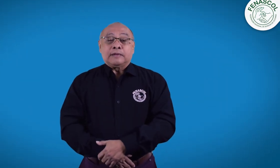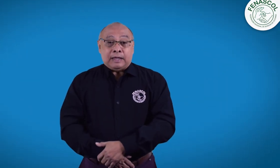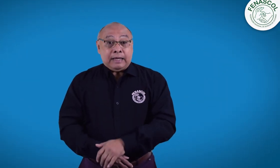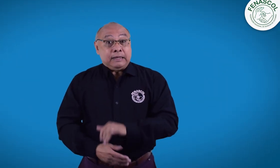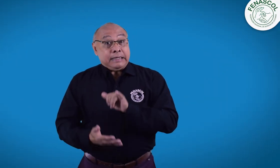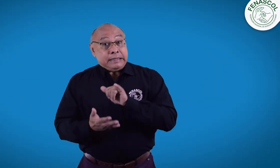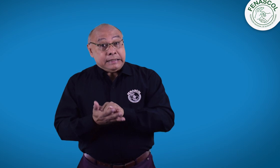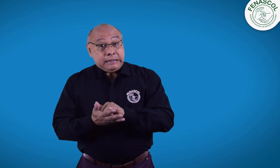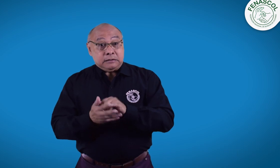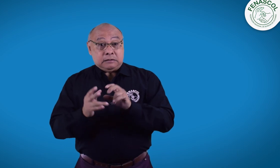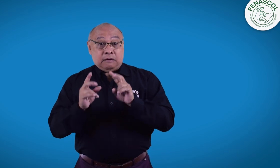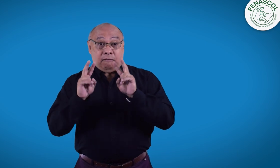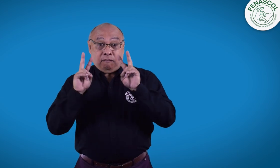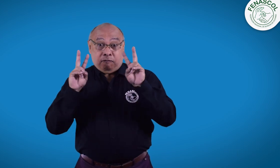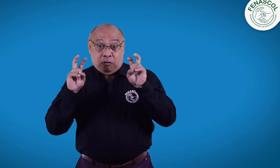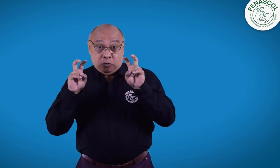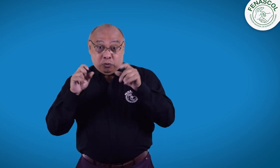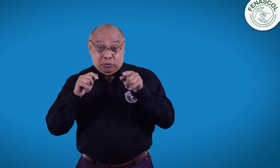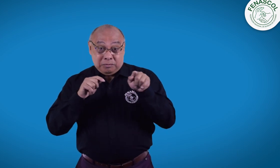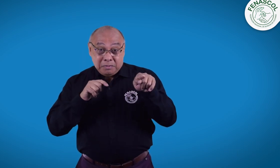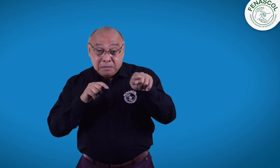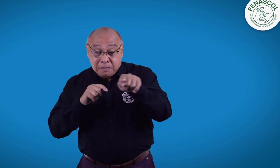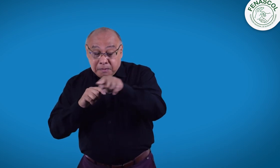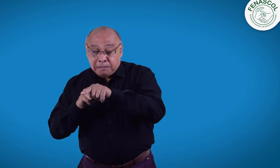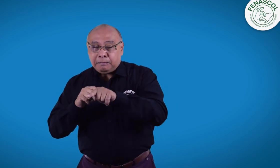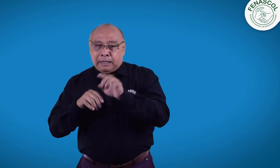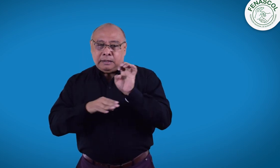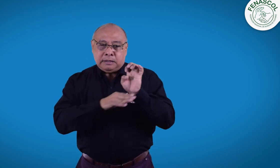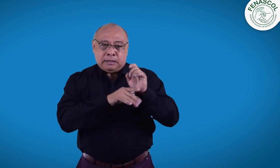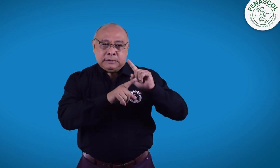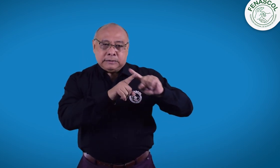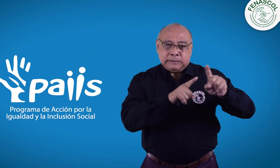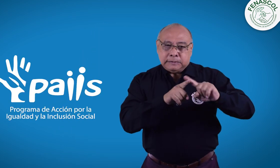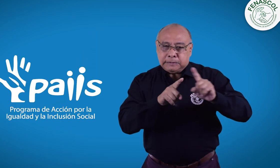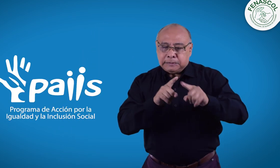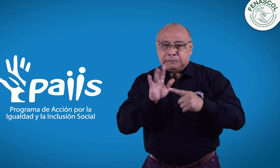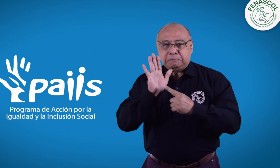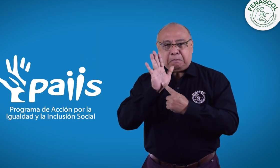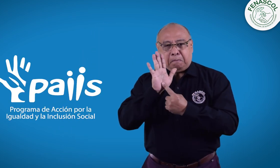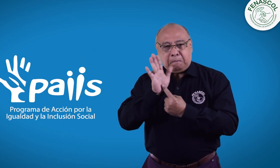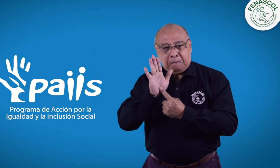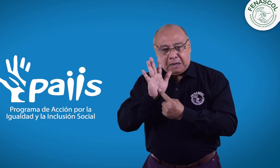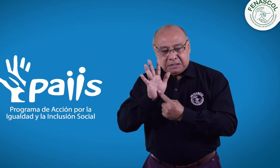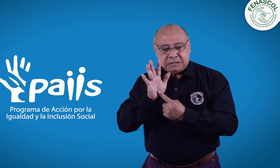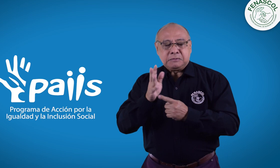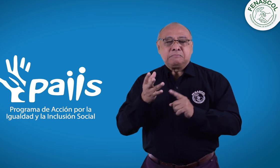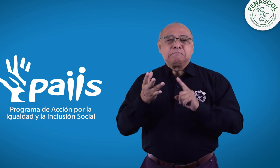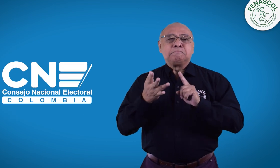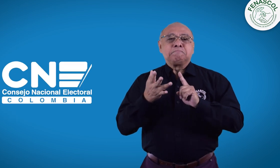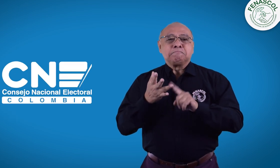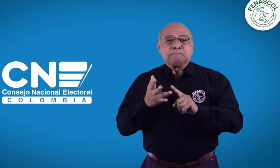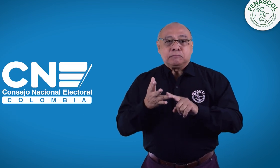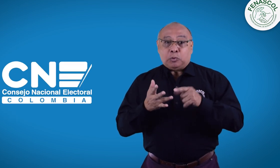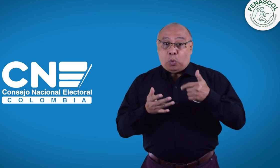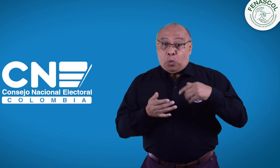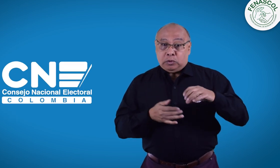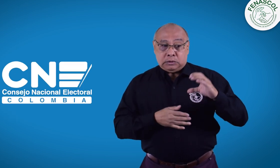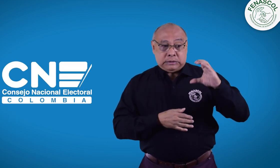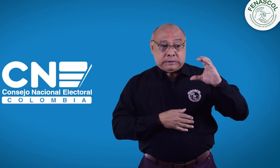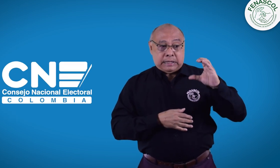Como vimos en las imágenes, participaron varias entidades. Entre esas estuvo país, una muy importante que es el